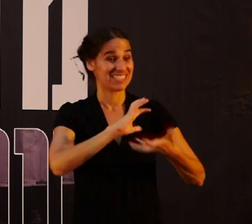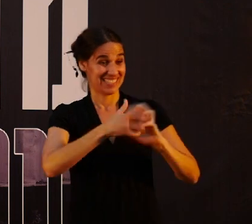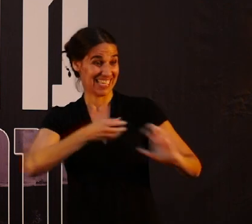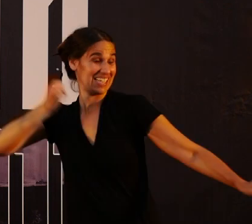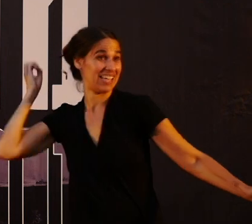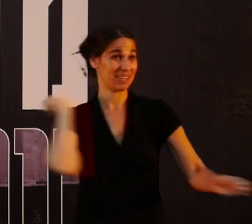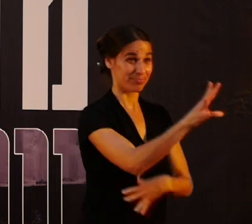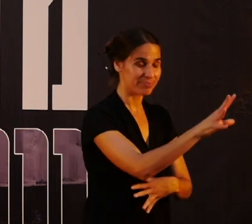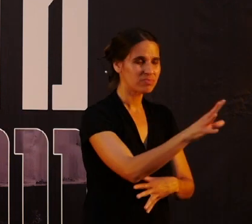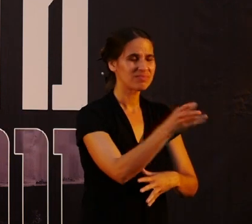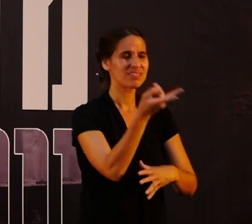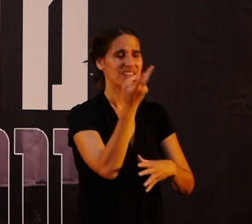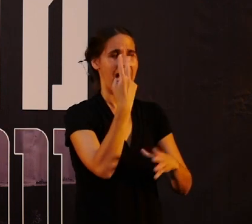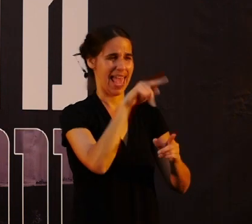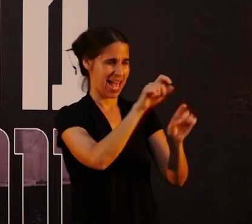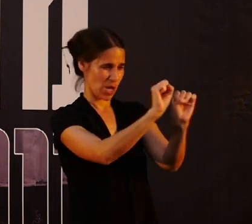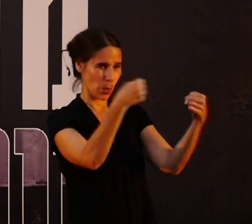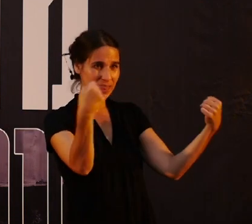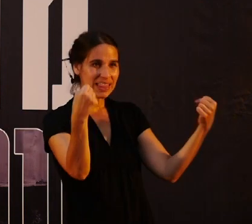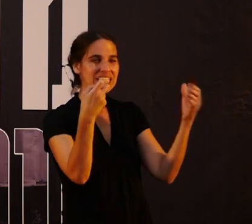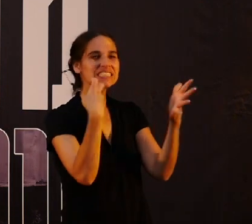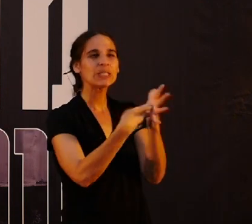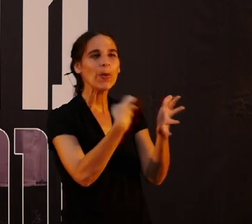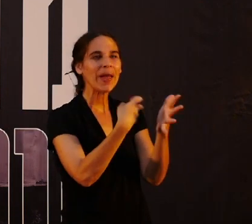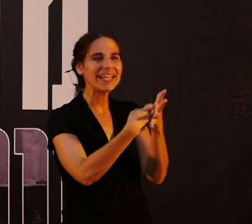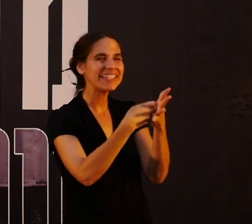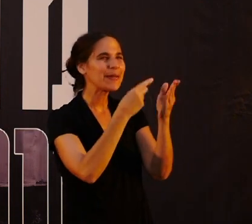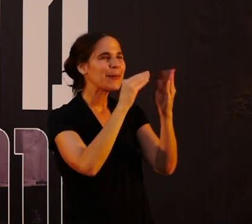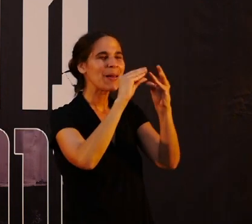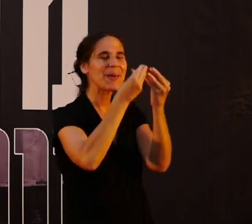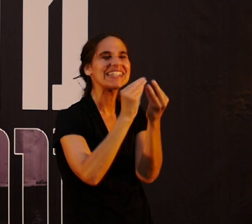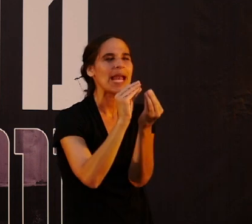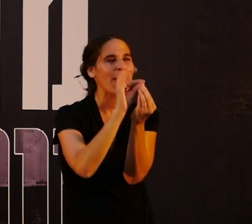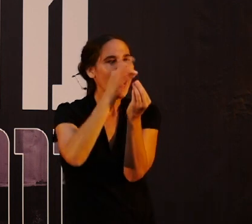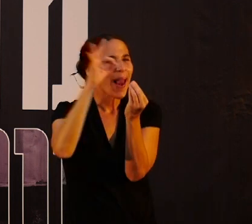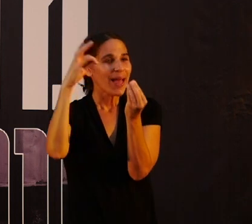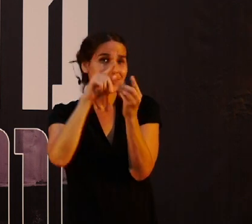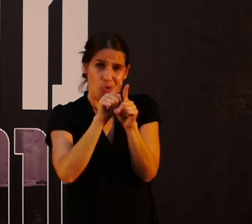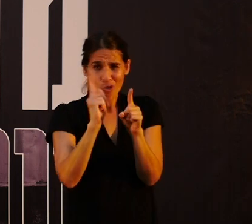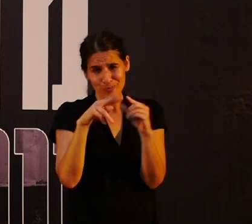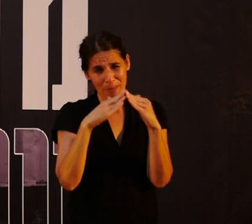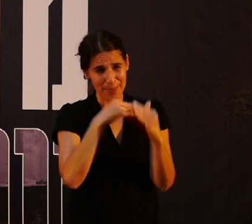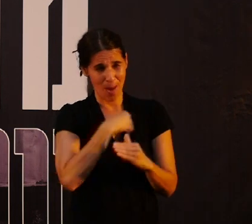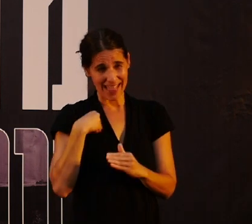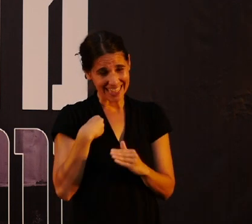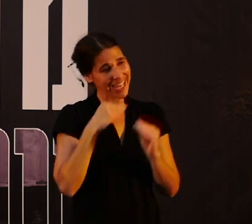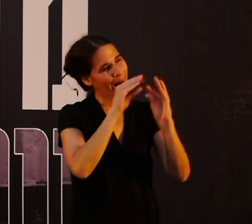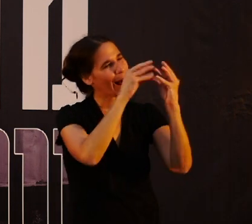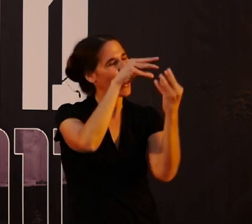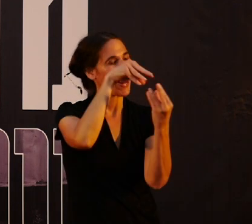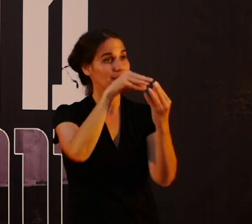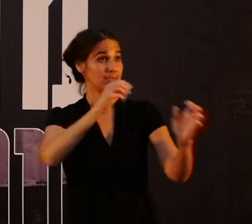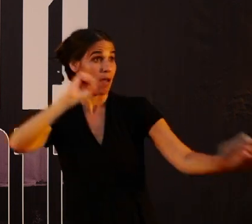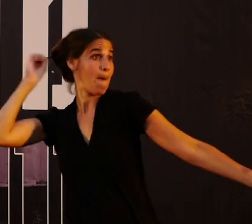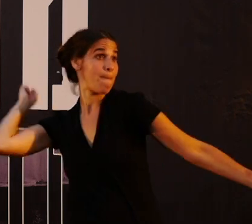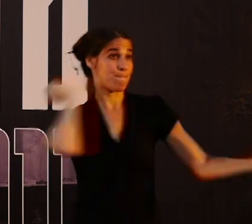הרימון. היה להם ארון, עם זכוכית ומלא קריסטלים, כמו שיש בכל בית פולני. זרק